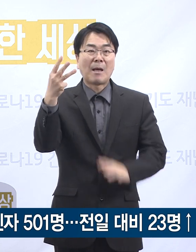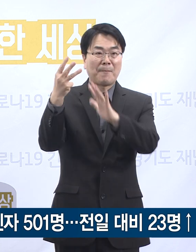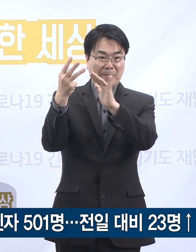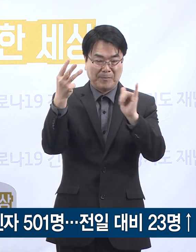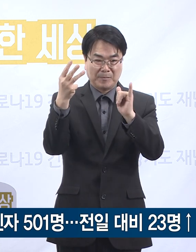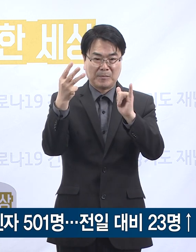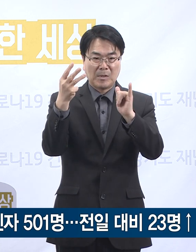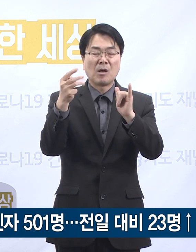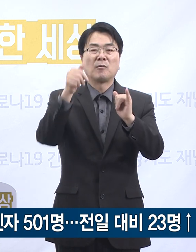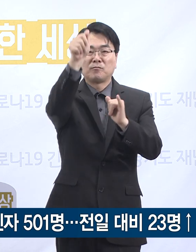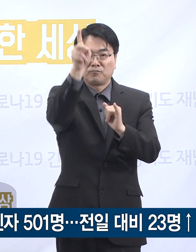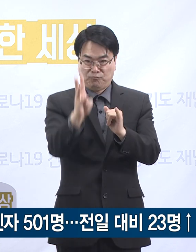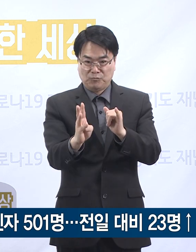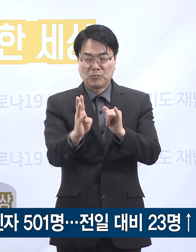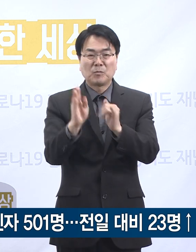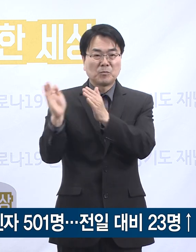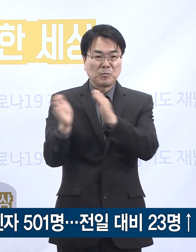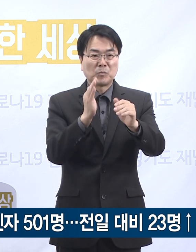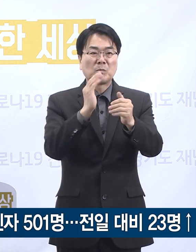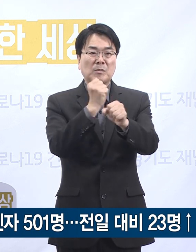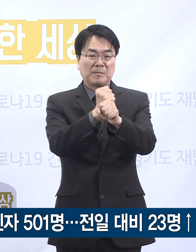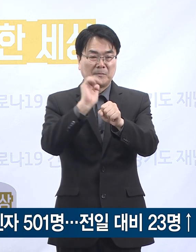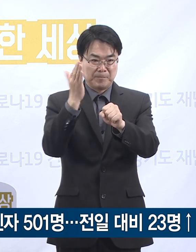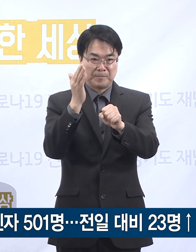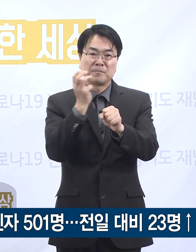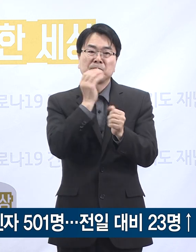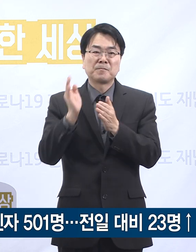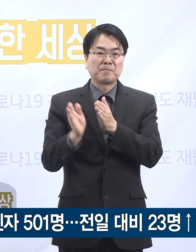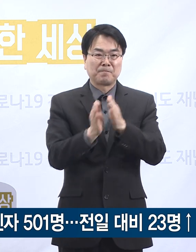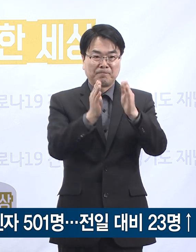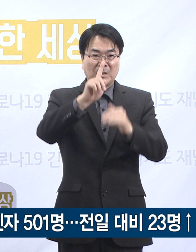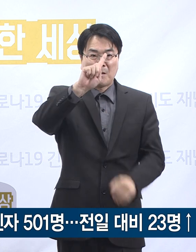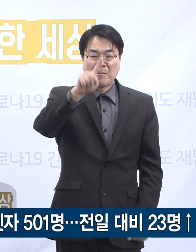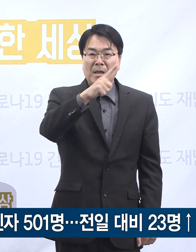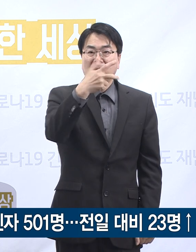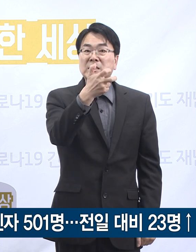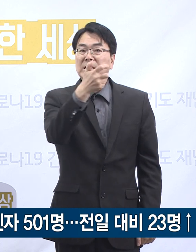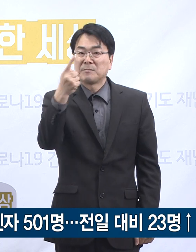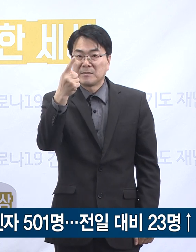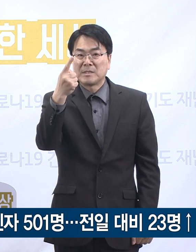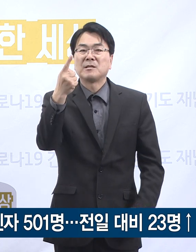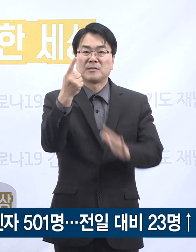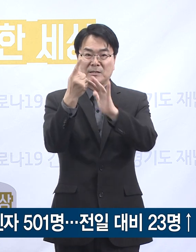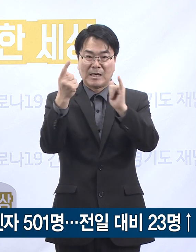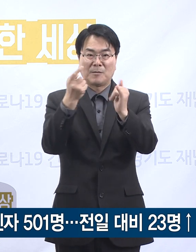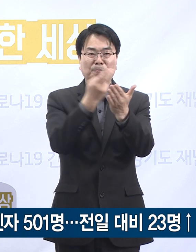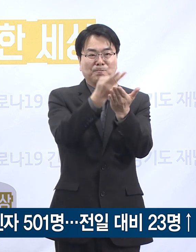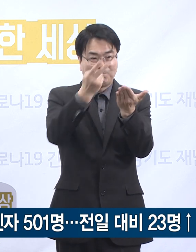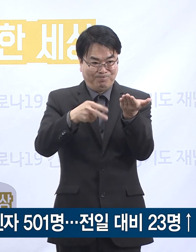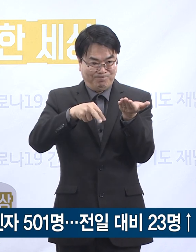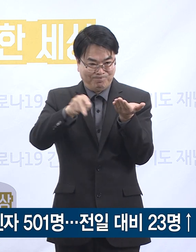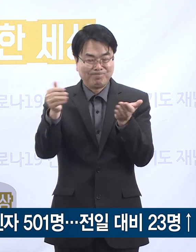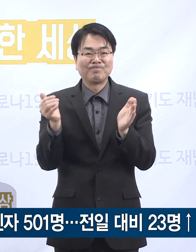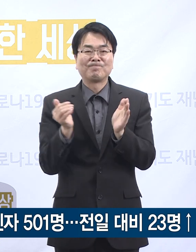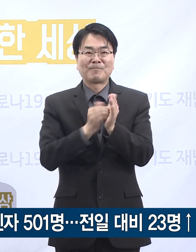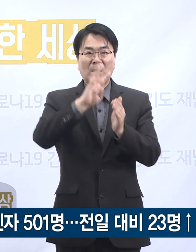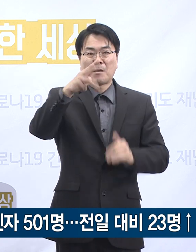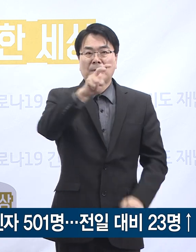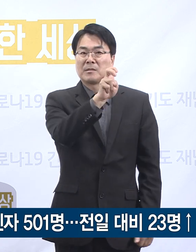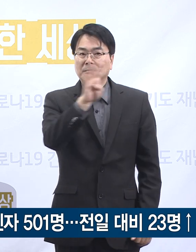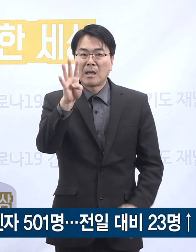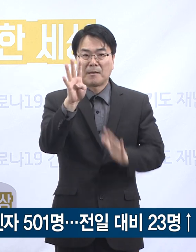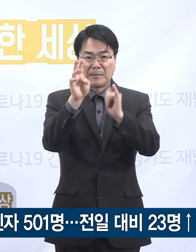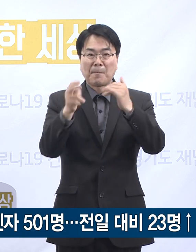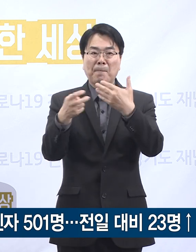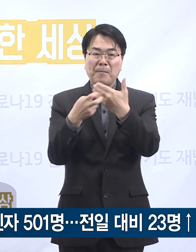.2명 순입니다. 경기도 확진자 중 171명은 퇴원하였고 현재 324명이 병원